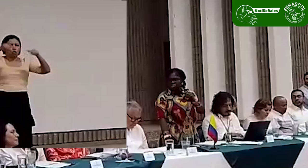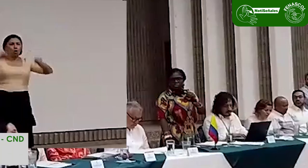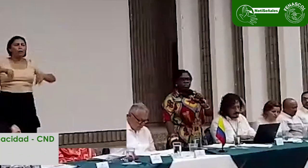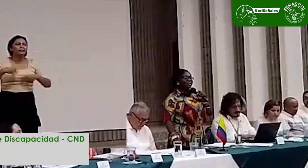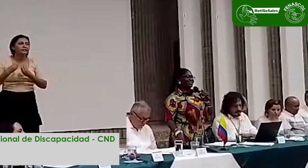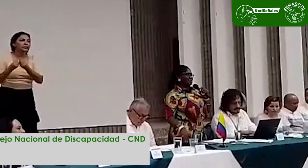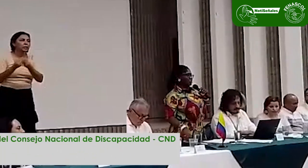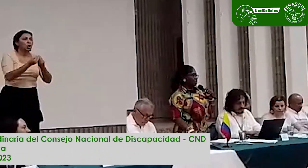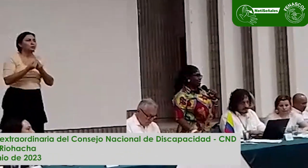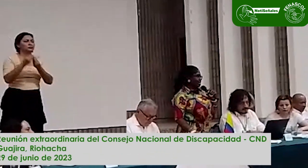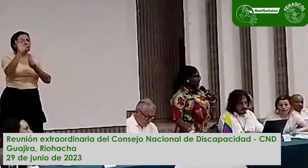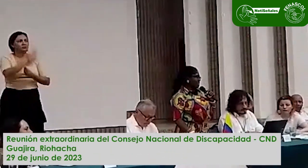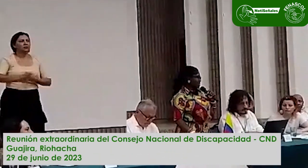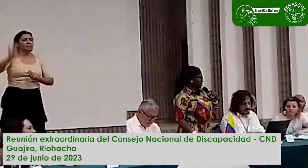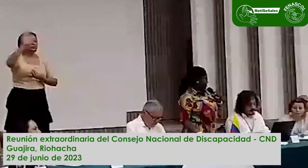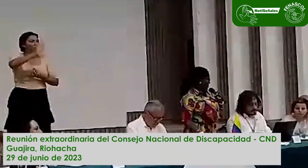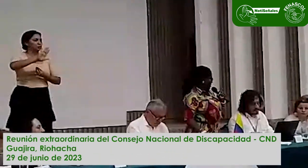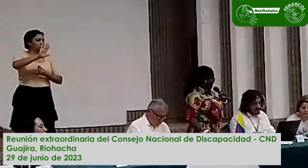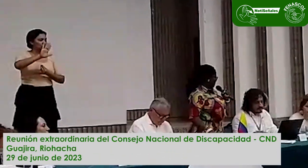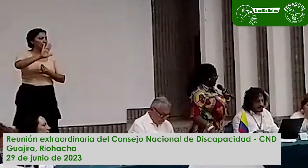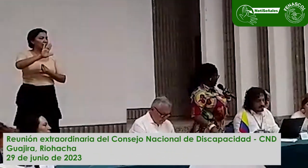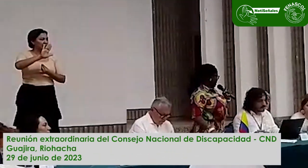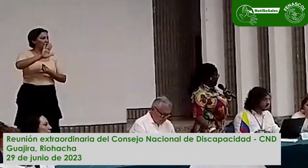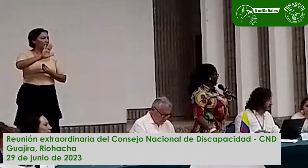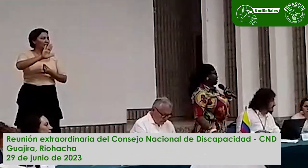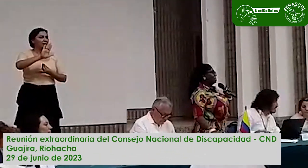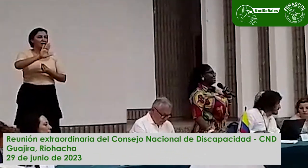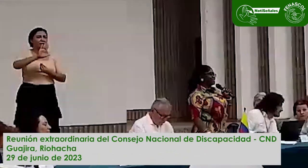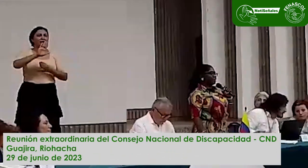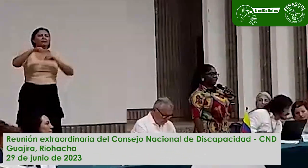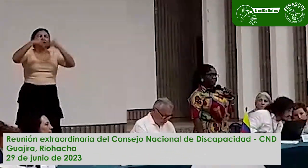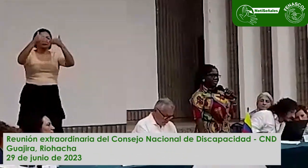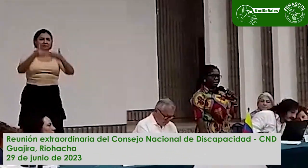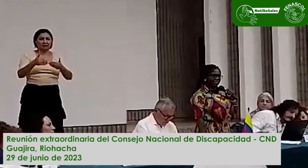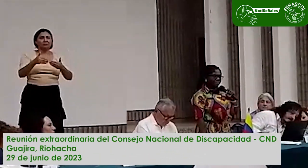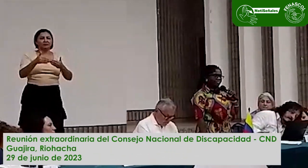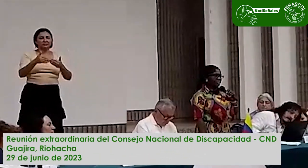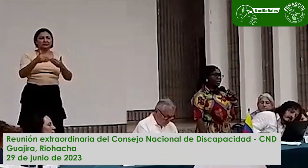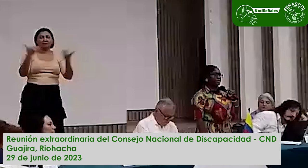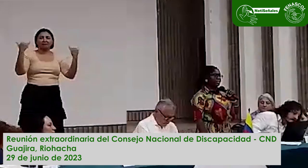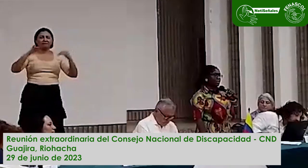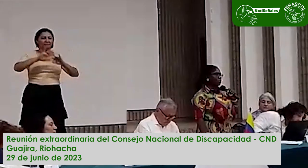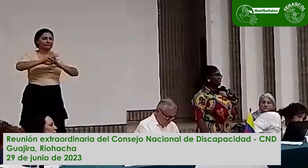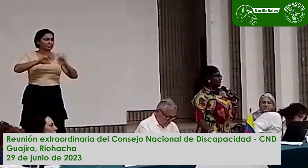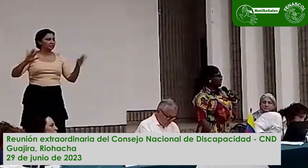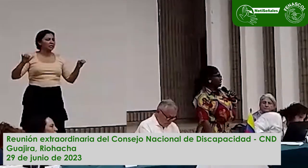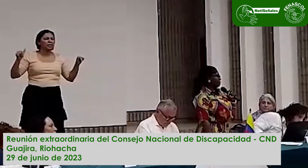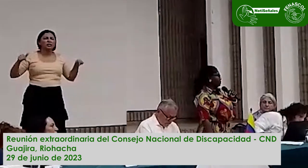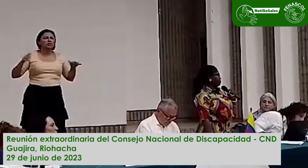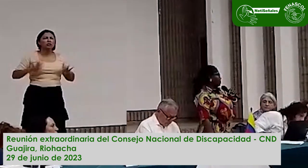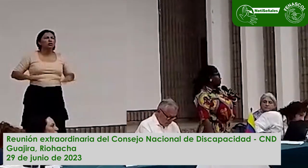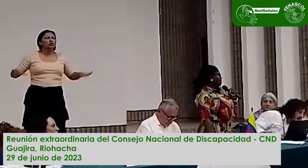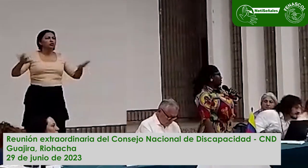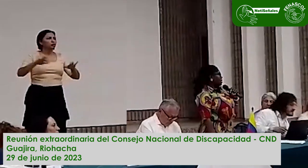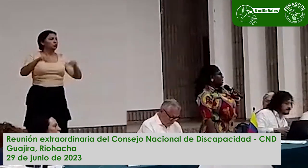Damos por cerrado este Consejo Nacional de Discapacidad